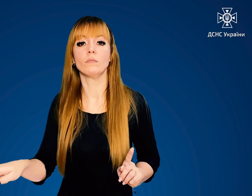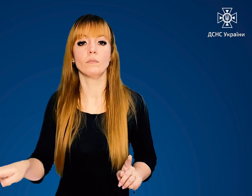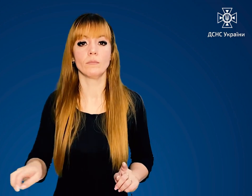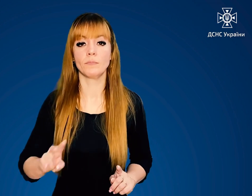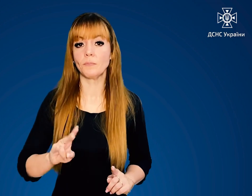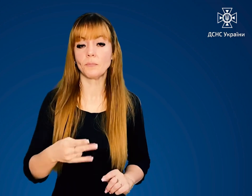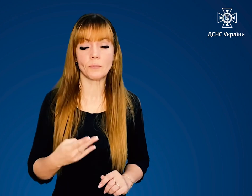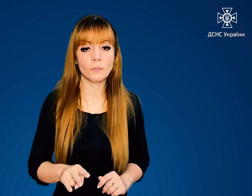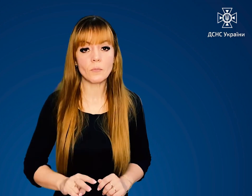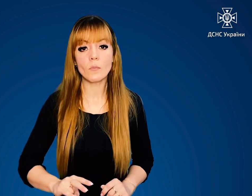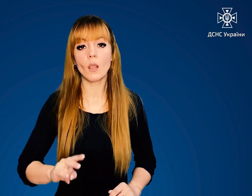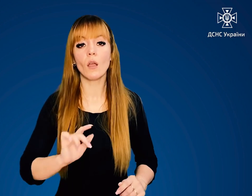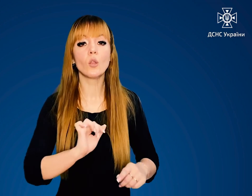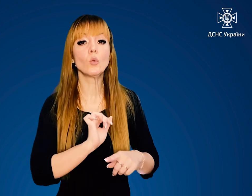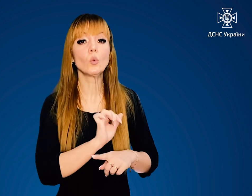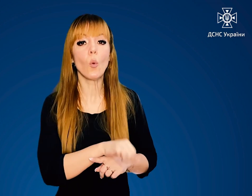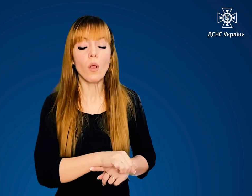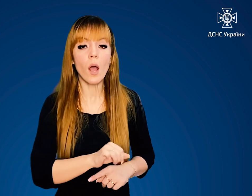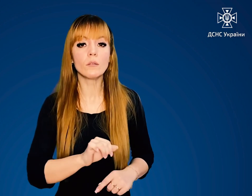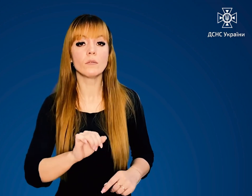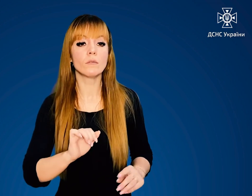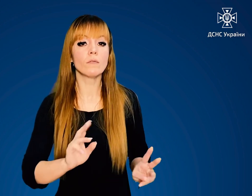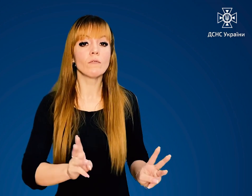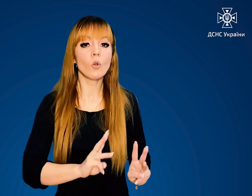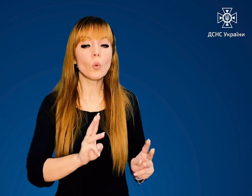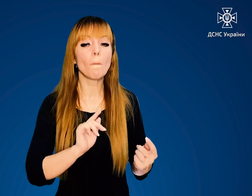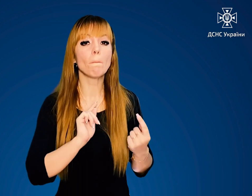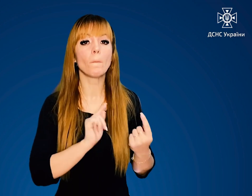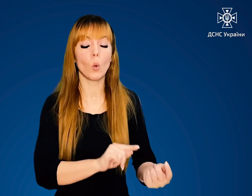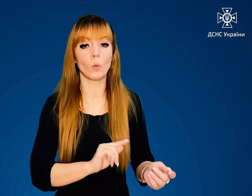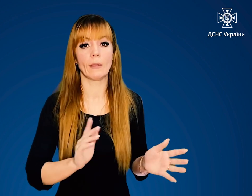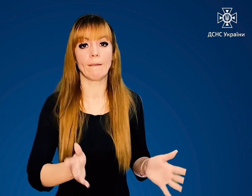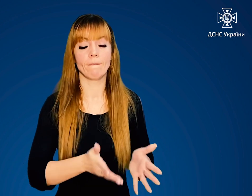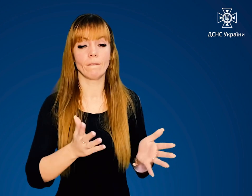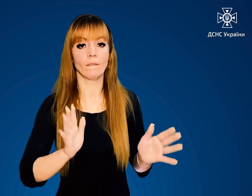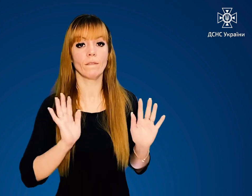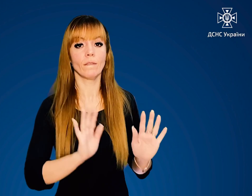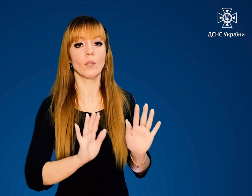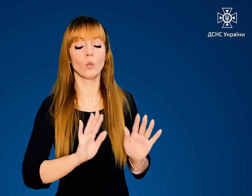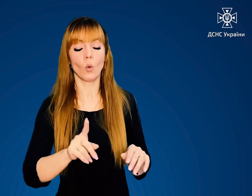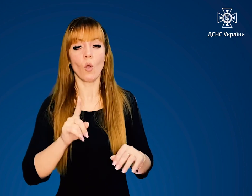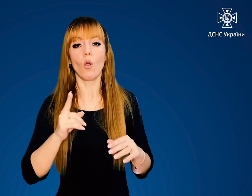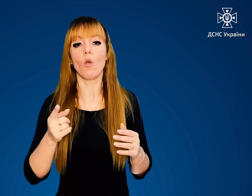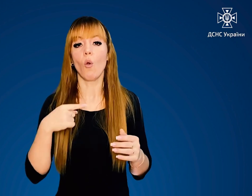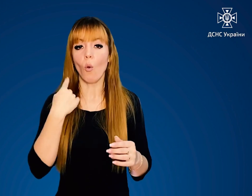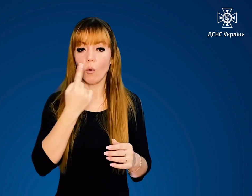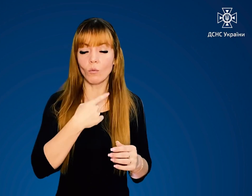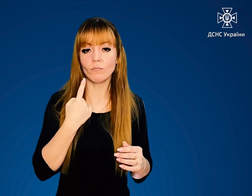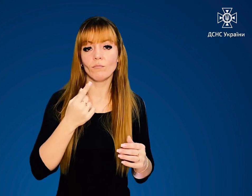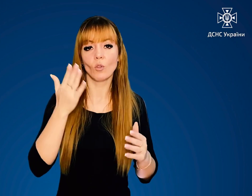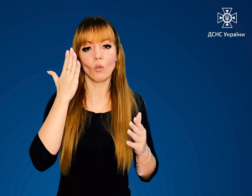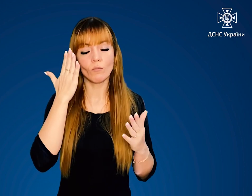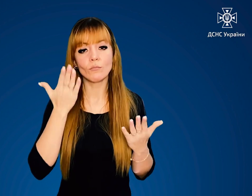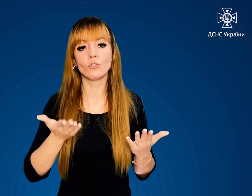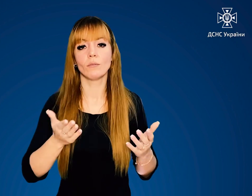вогню бік, а долайте крайку вогню проти вітру, закривши голову і обличчя одягом.